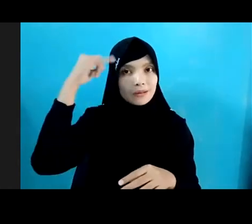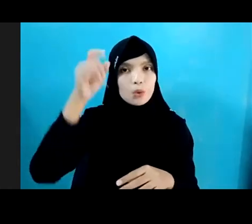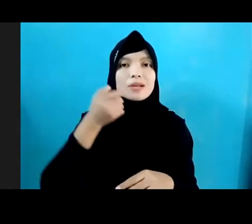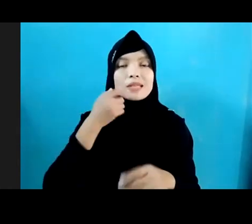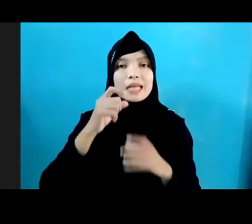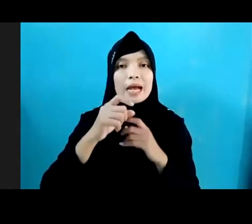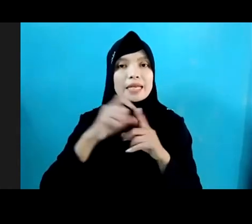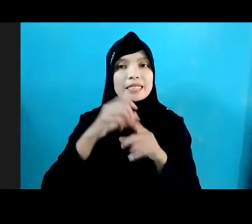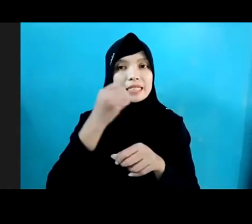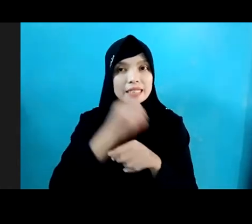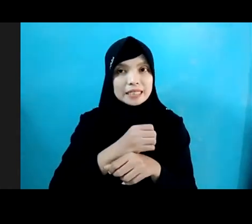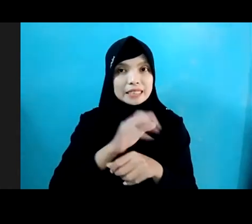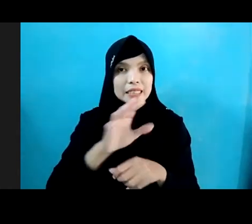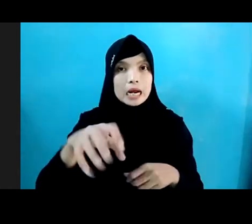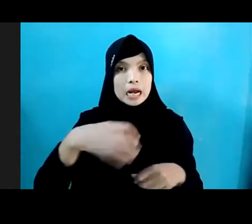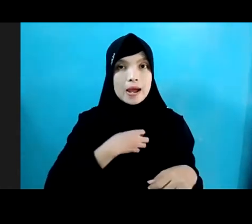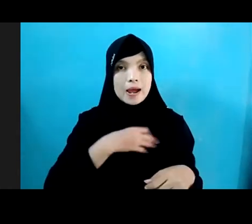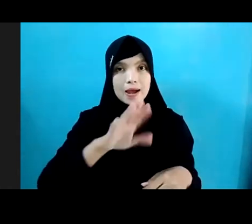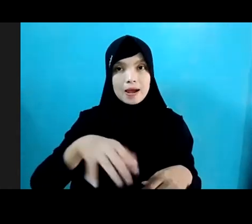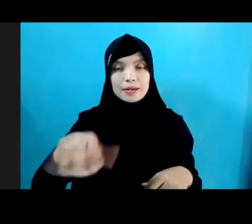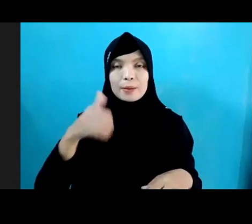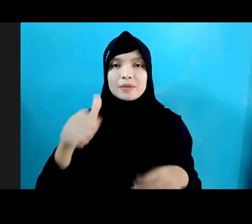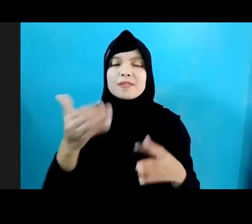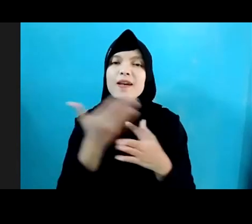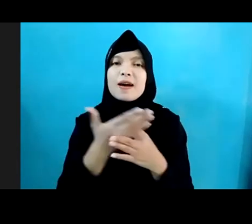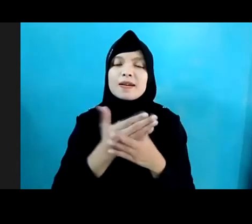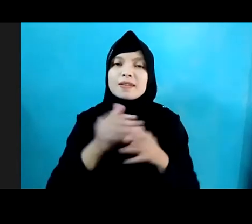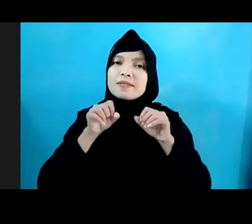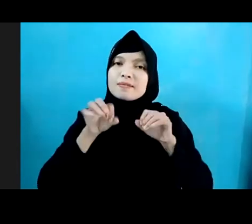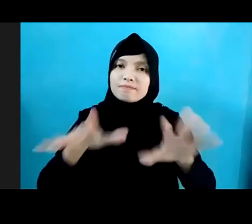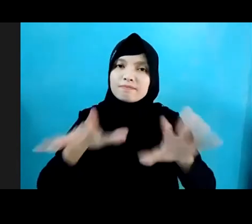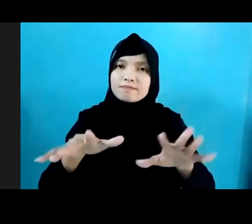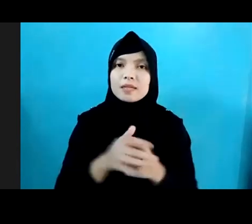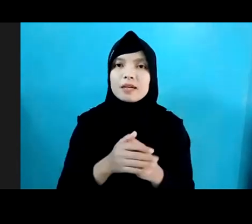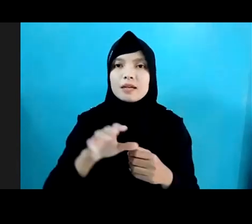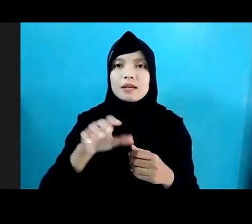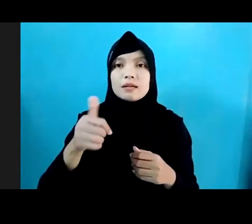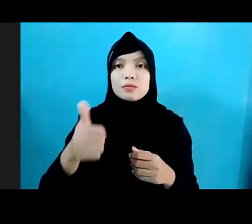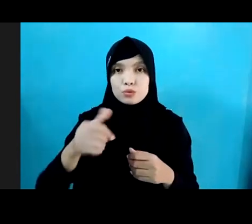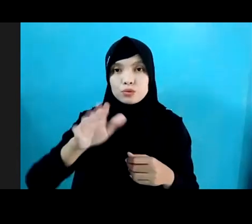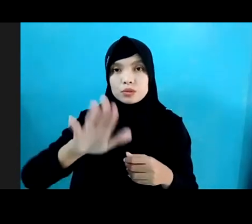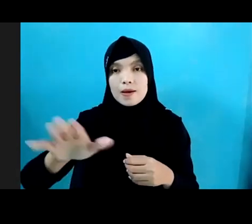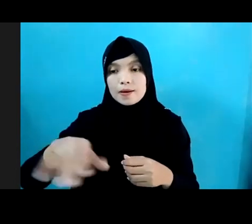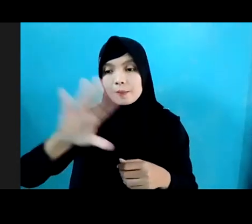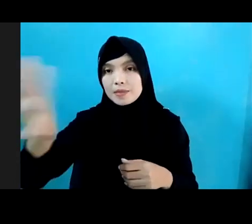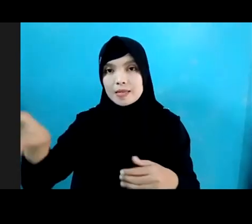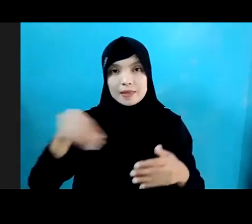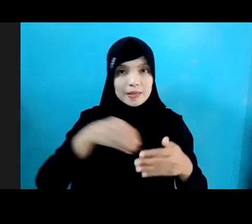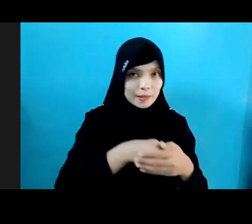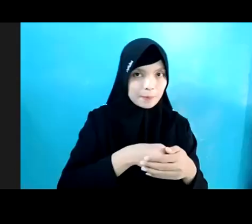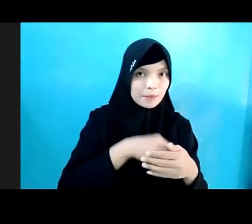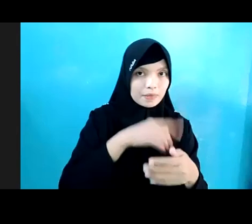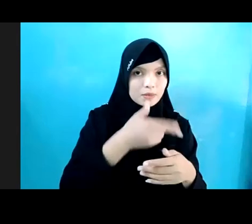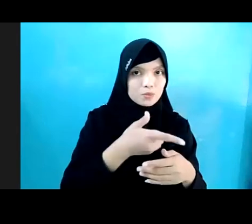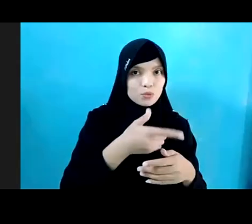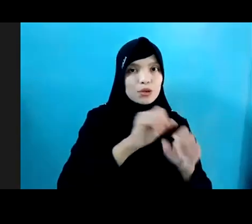Hak Anak Dapat Diakses Secara Meluas Lalu Berikan Dua Untuk Keterlibatan Supaya Semakin Banyak Kebijakan